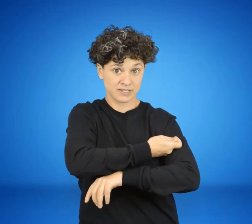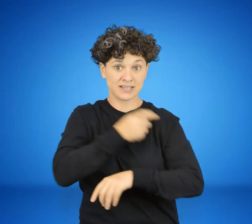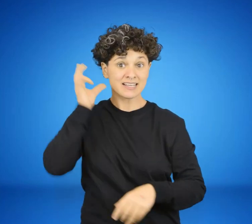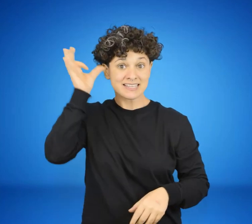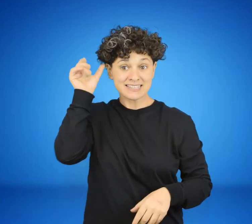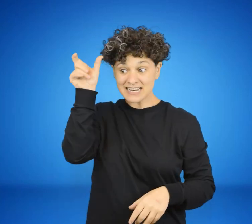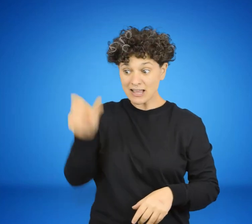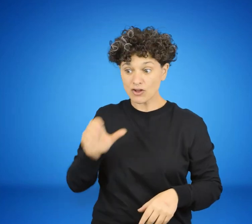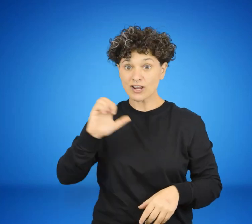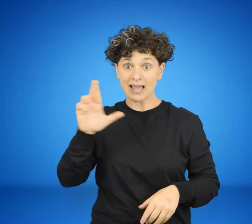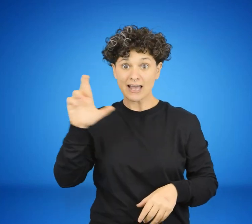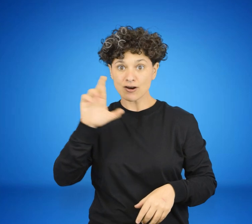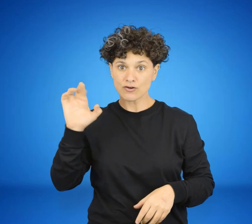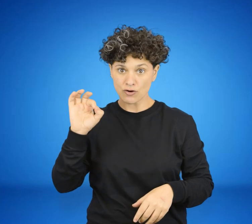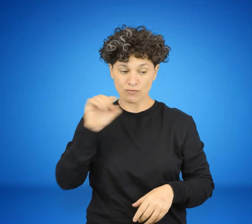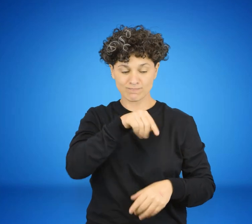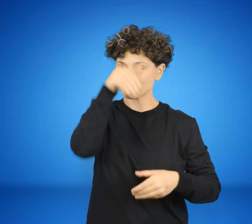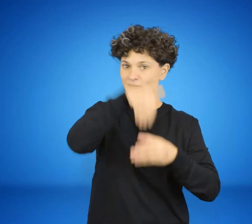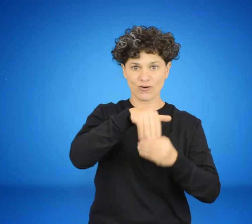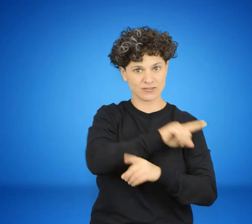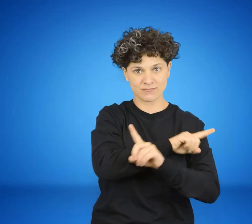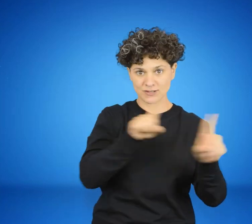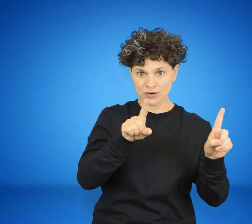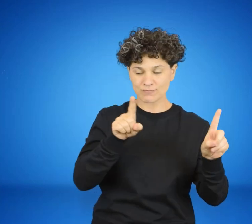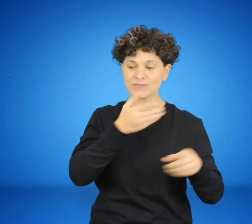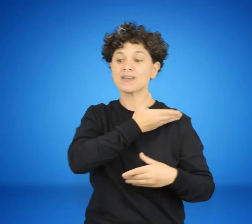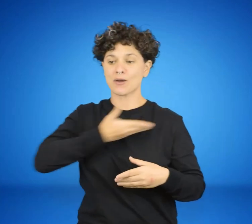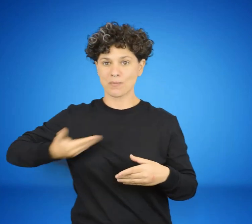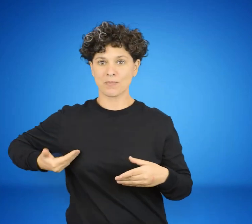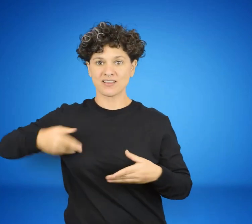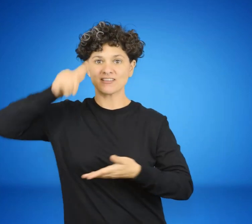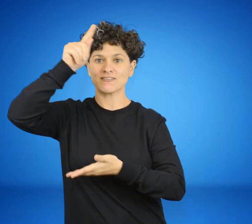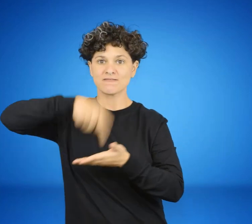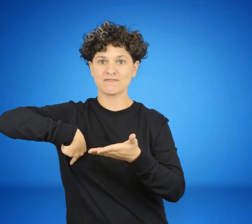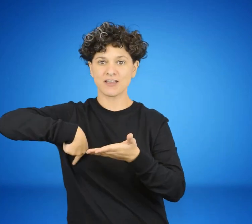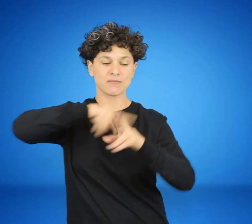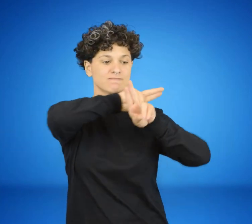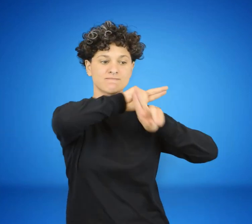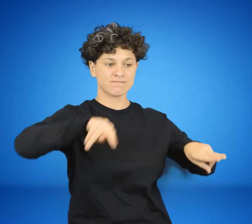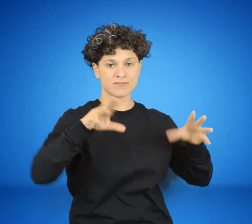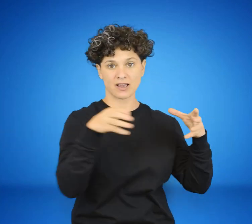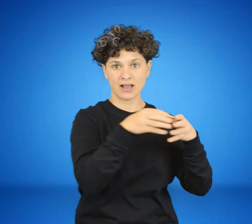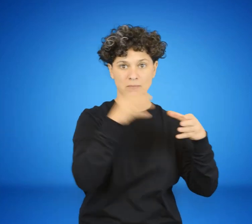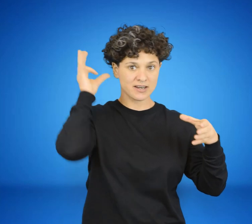del senador Erro, el presidente firmó el decreto de disolución de las cámaras.